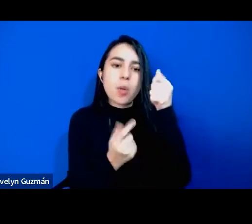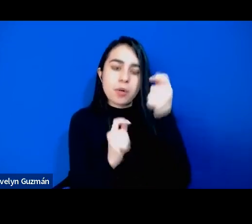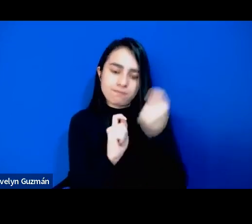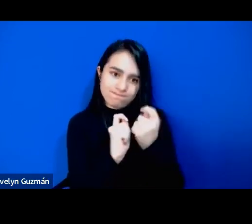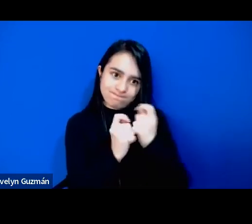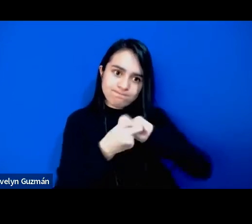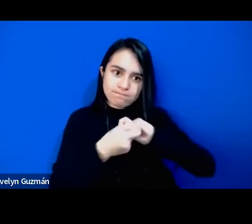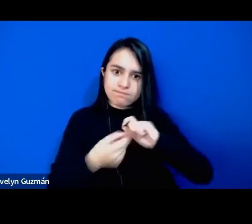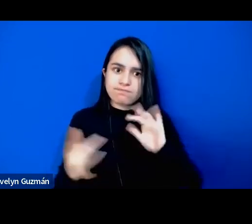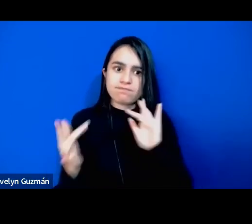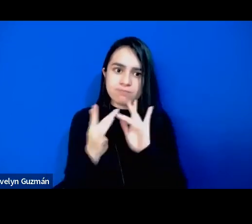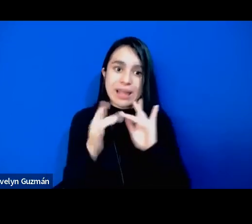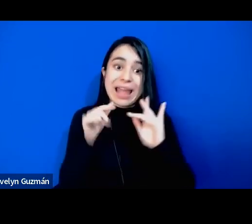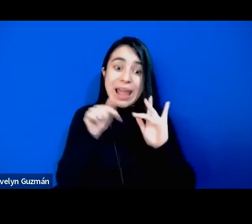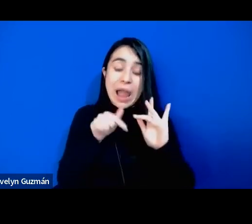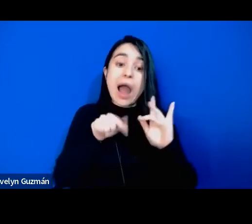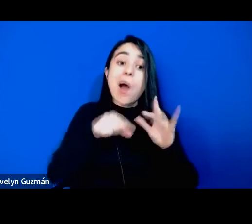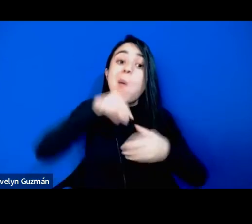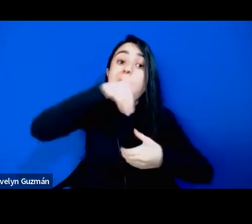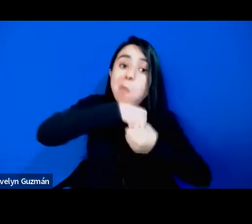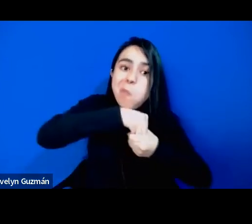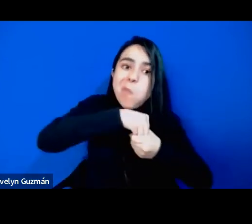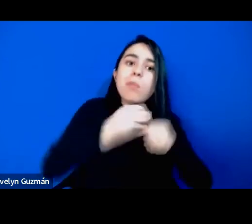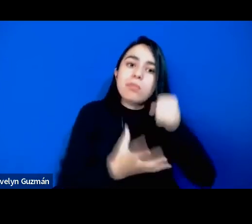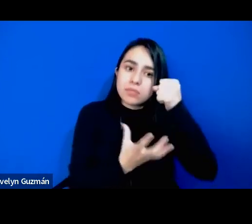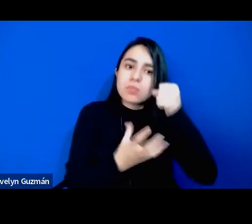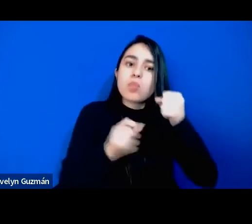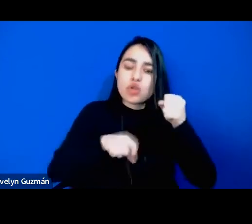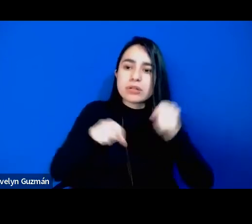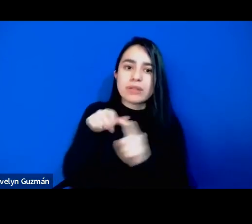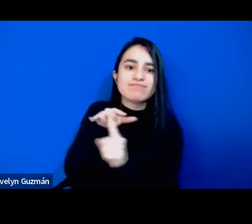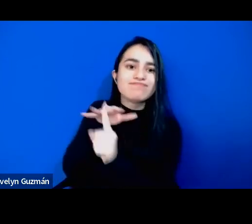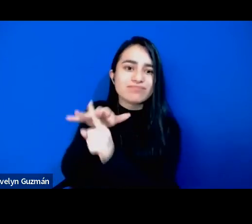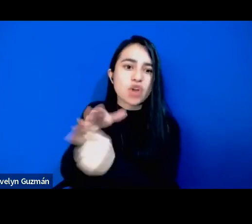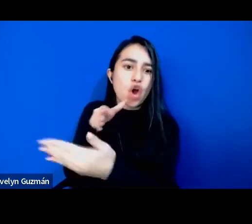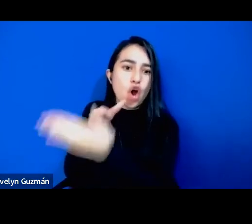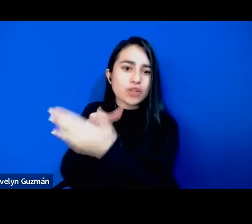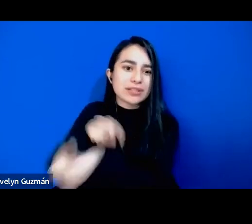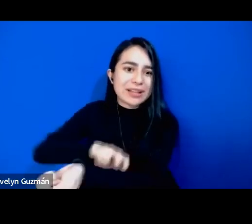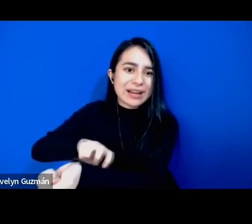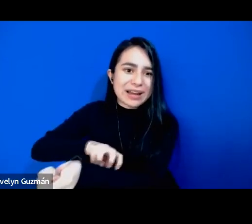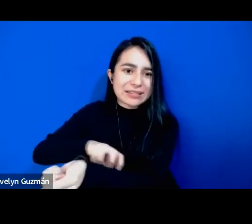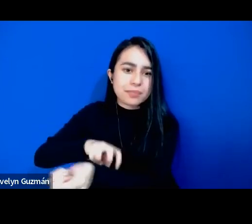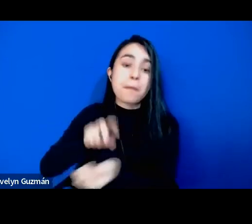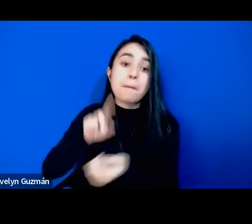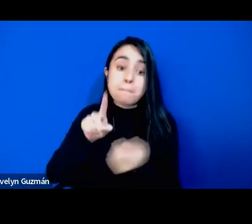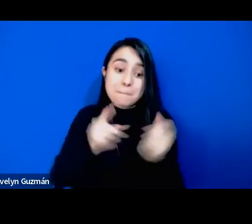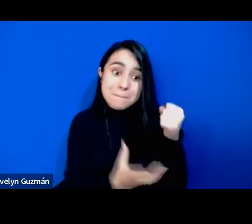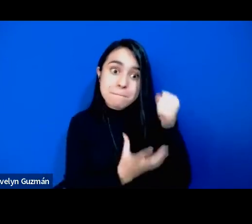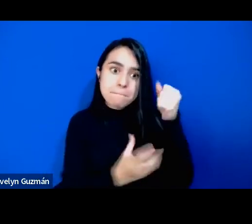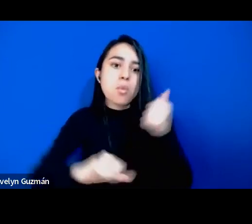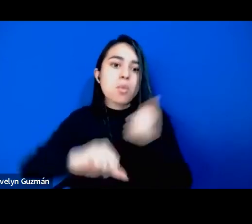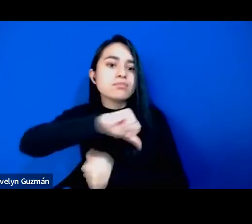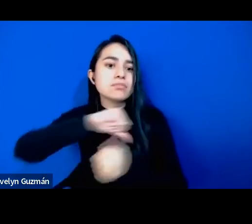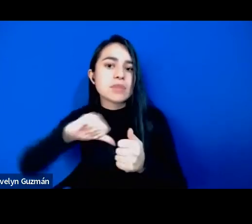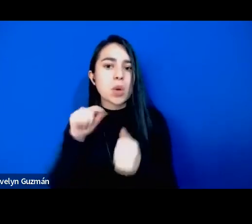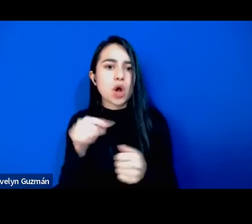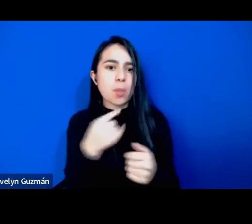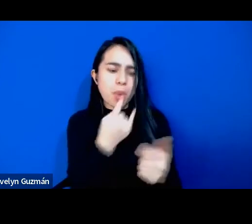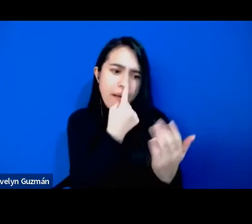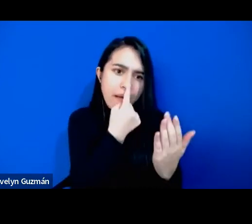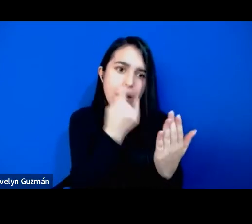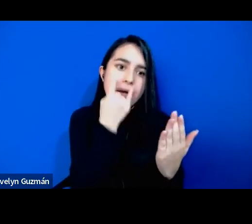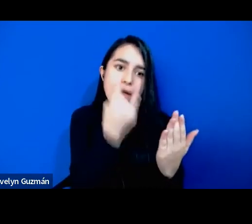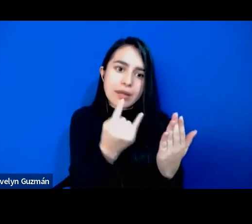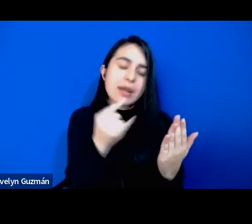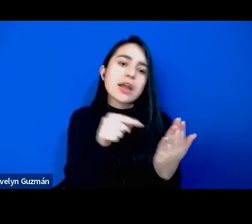antirracistas a su interior escribe Mara y es es muy interesante muy provocador porque entonces